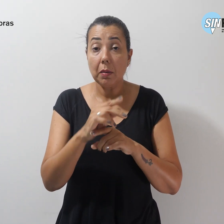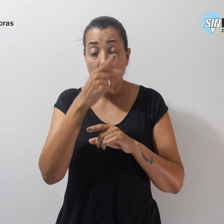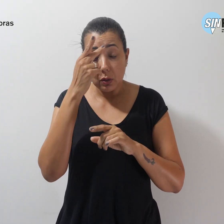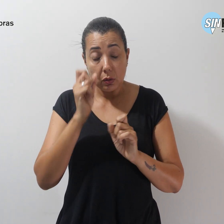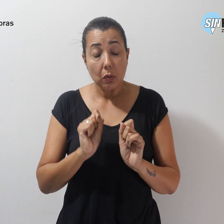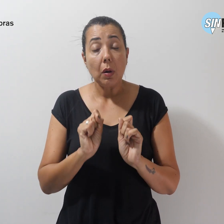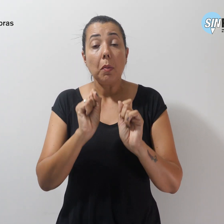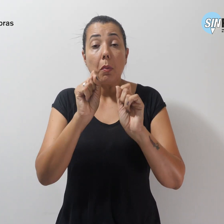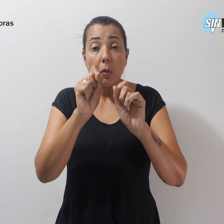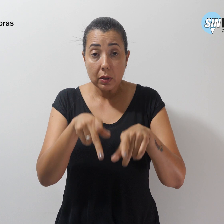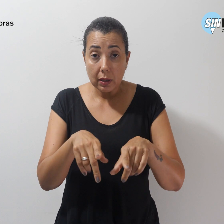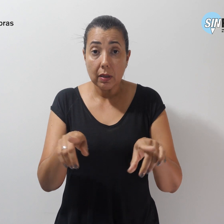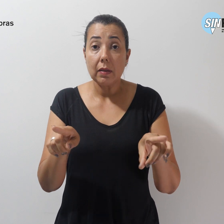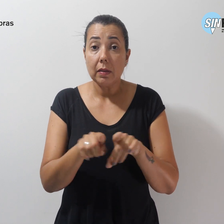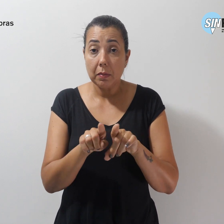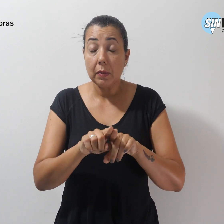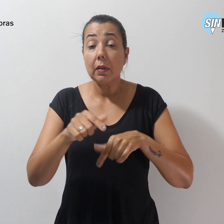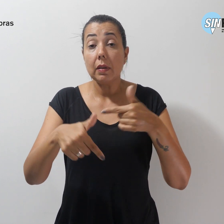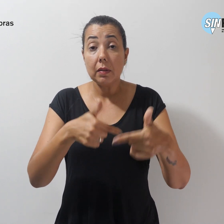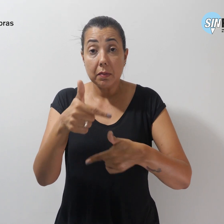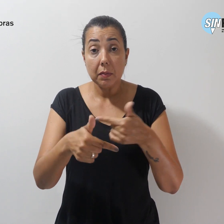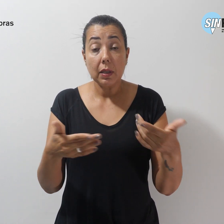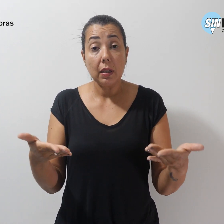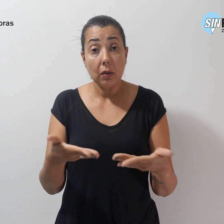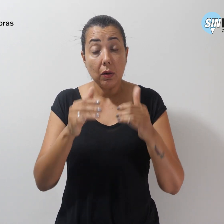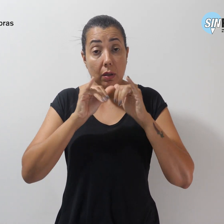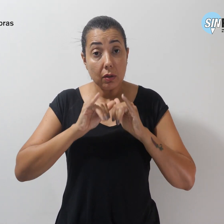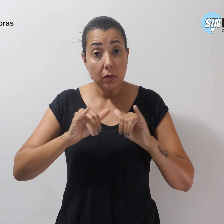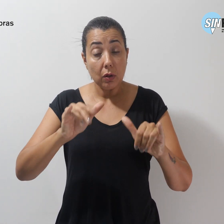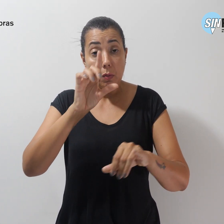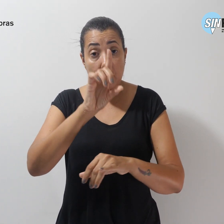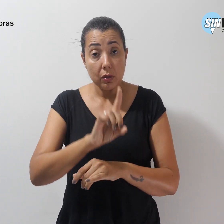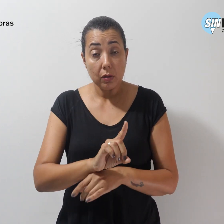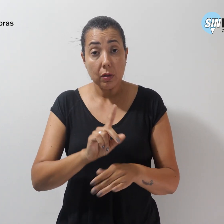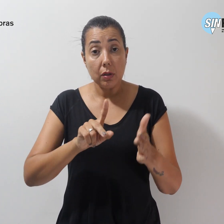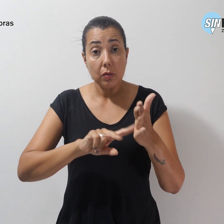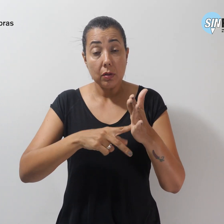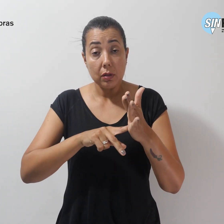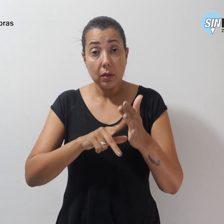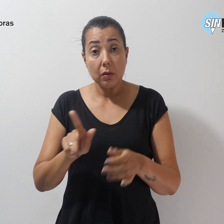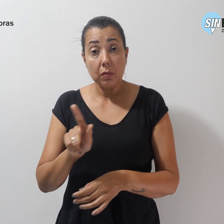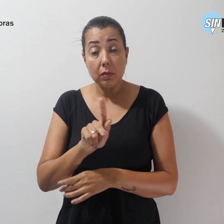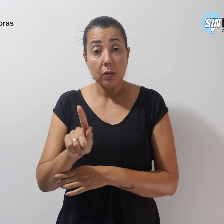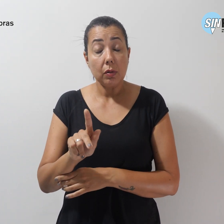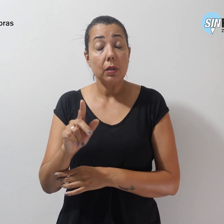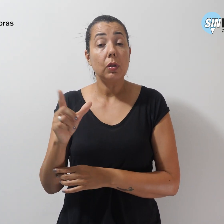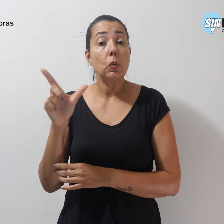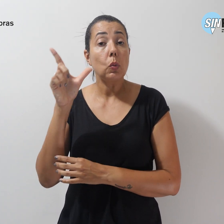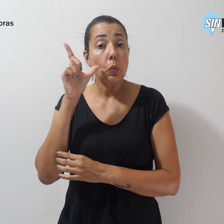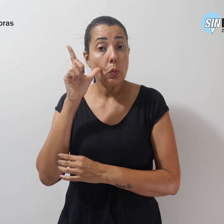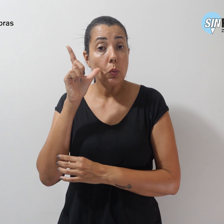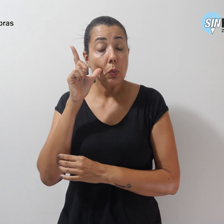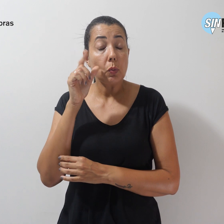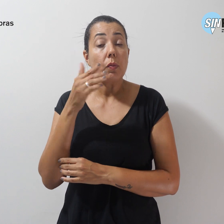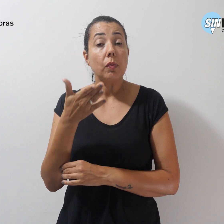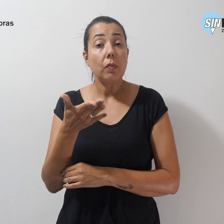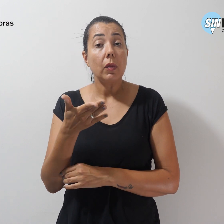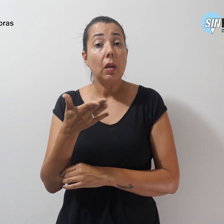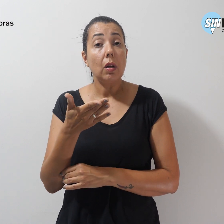quem está aposentado, informa a diretora do Simpro, Luciana Custódio. O Simpro informa que